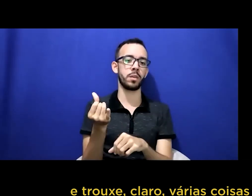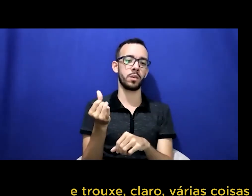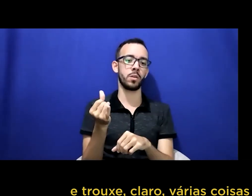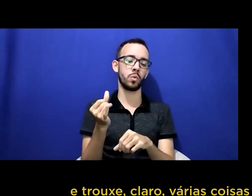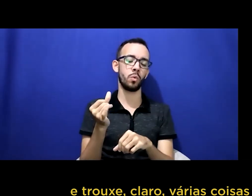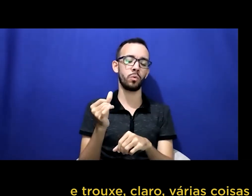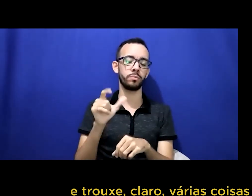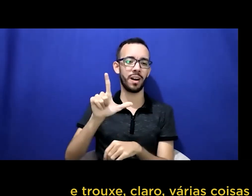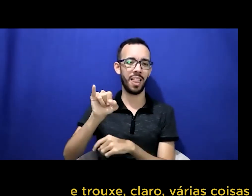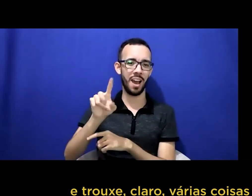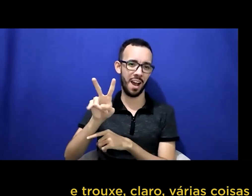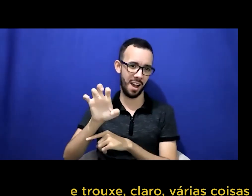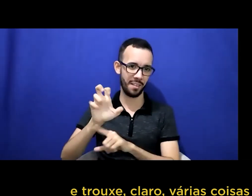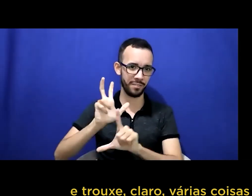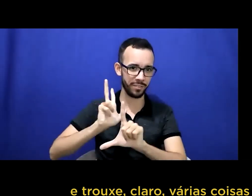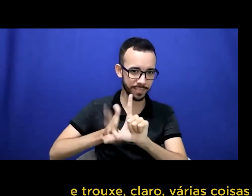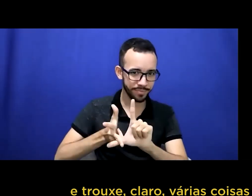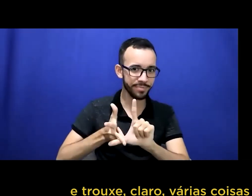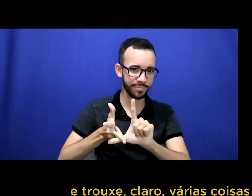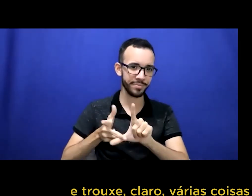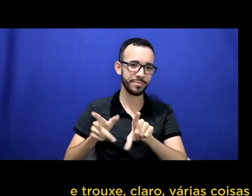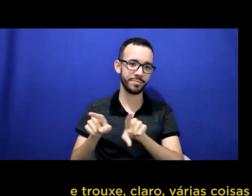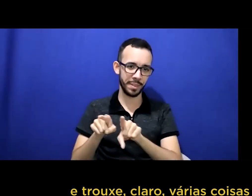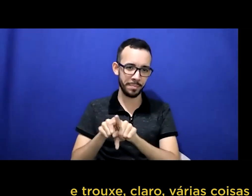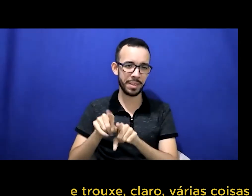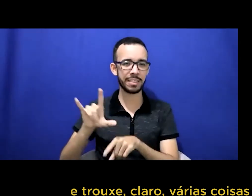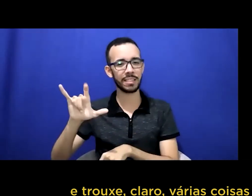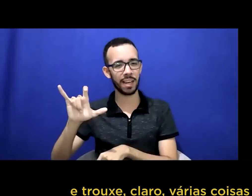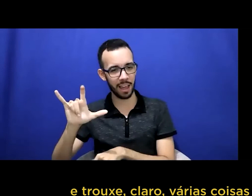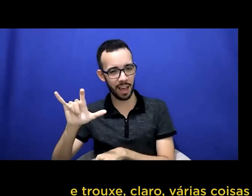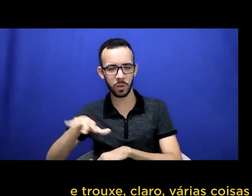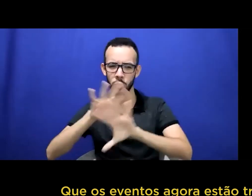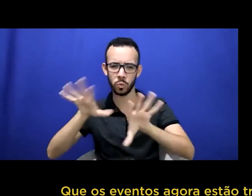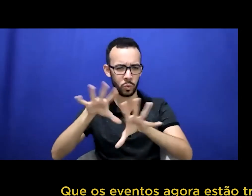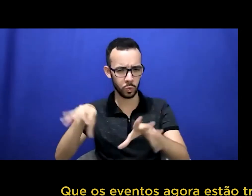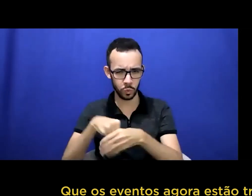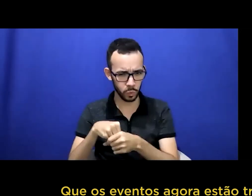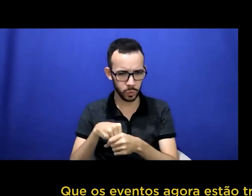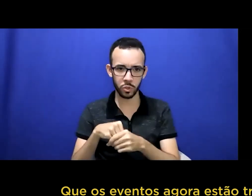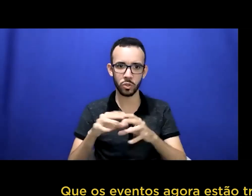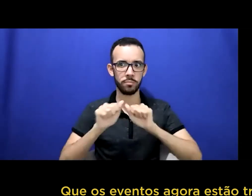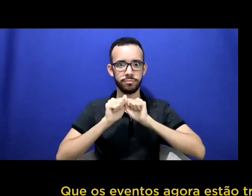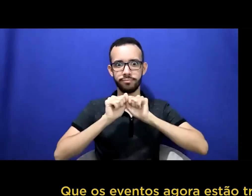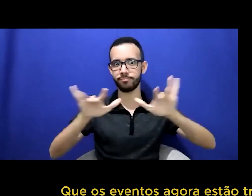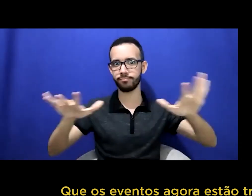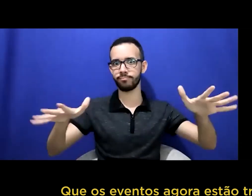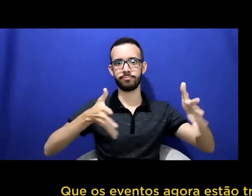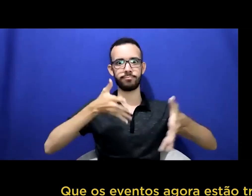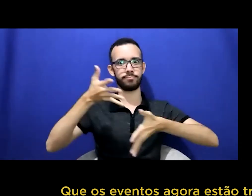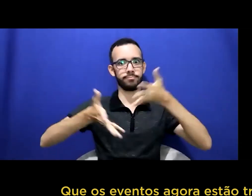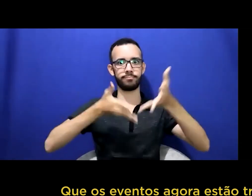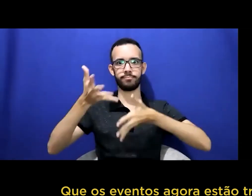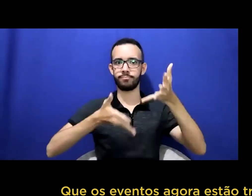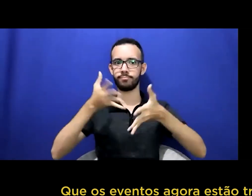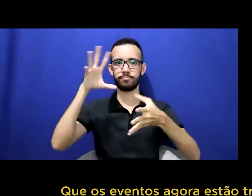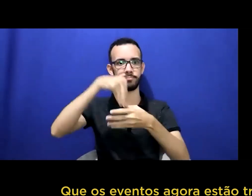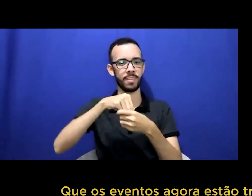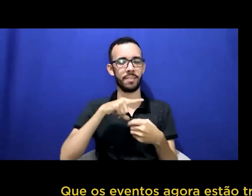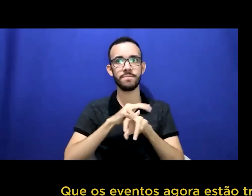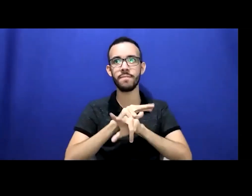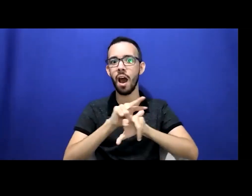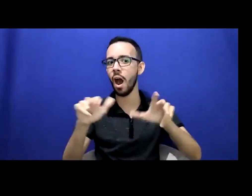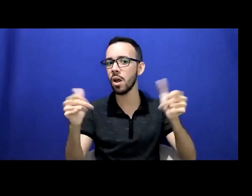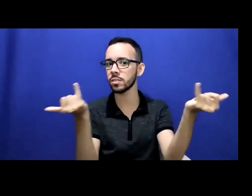coisas negativas mas também vários aspectos positivos para os eventos que os eventos agora estão transformados em lives são eventos